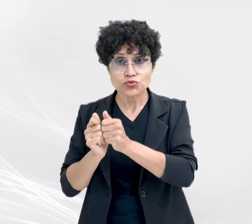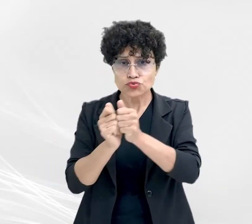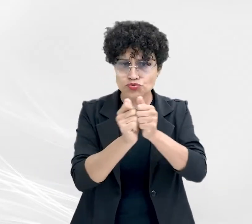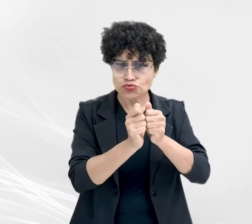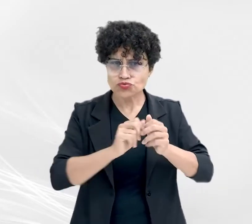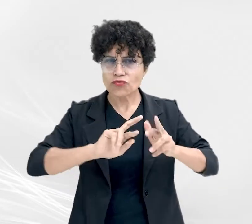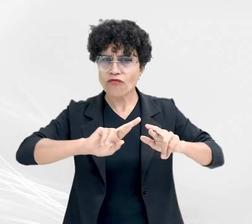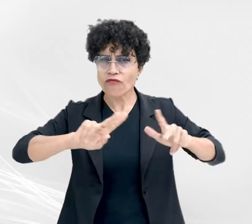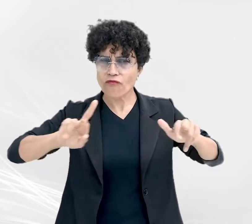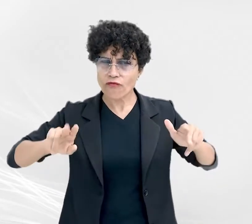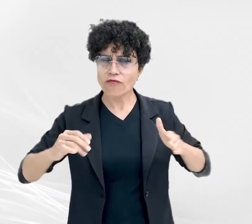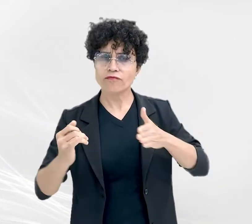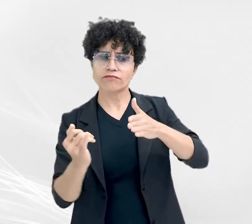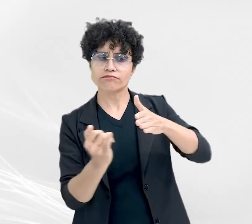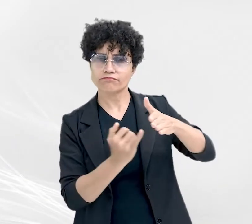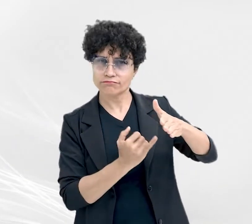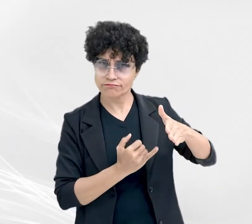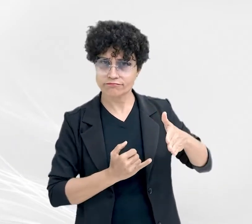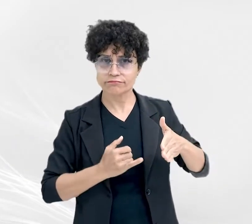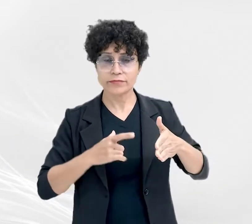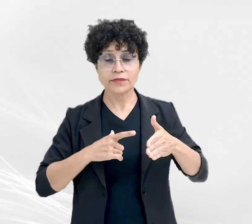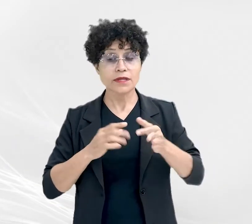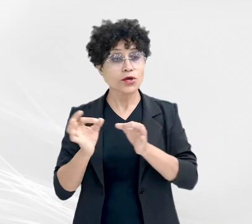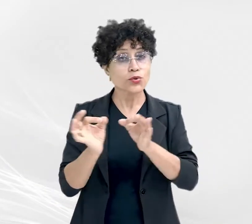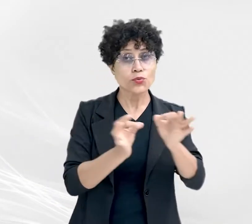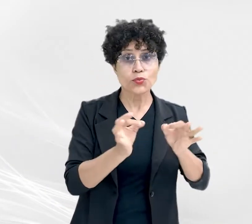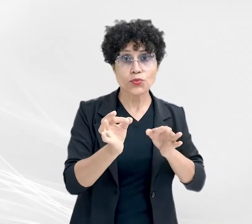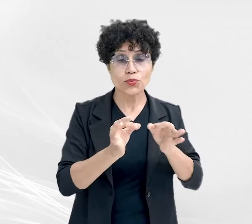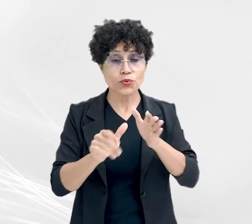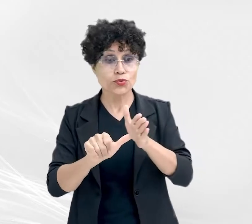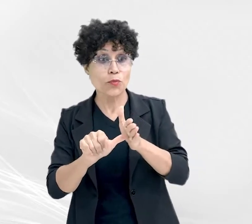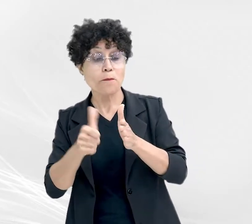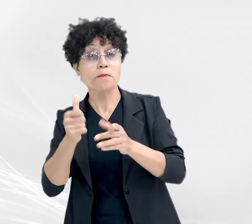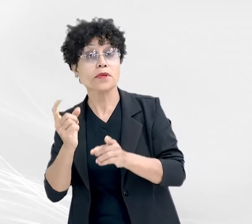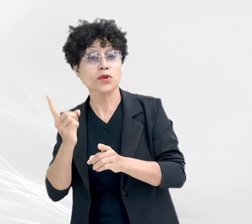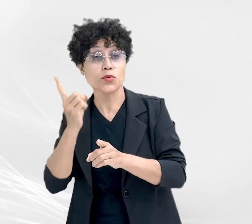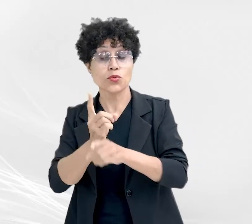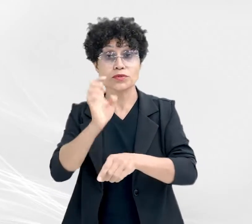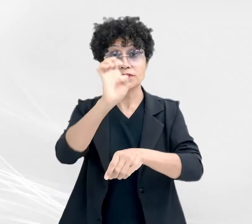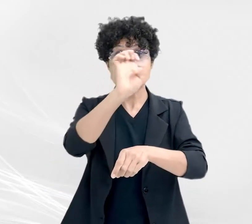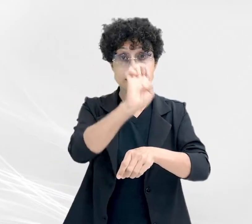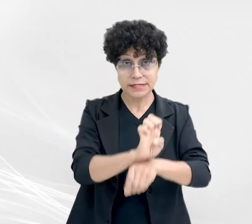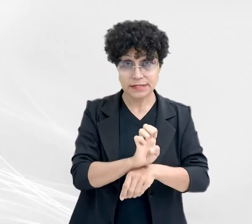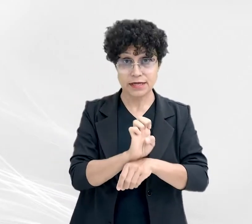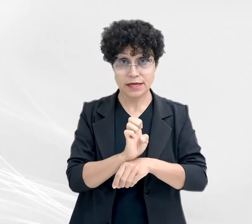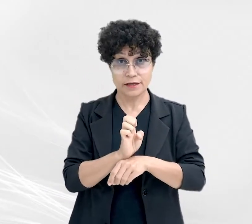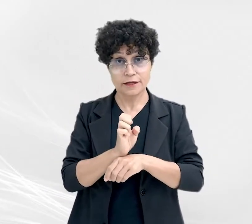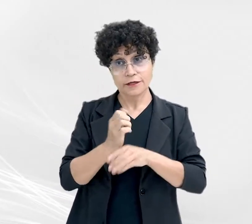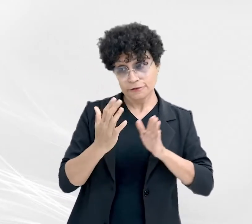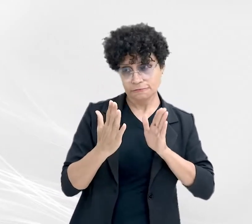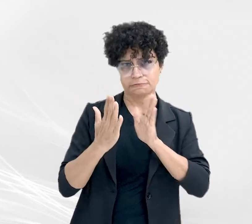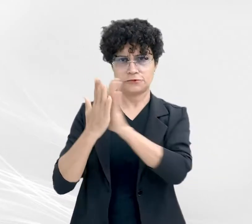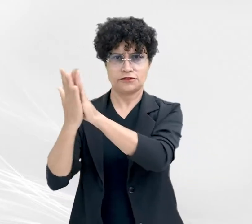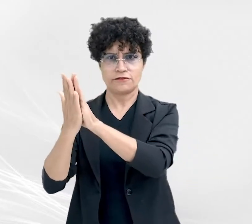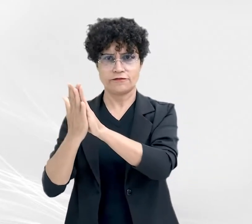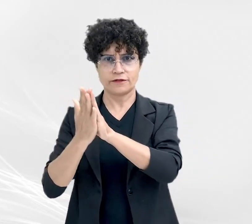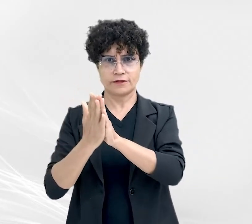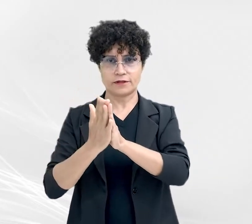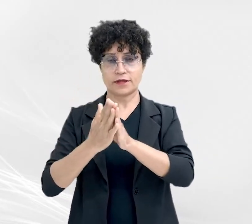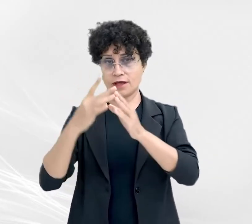com várias instituições, está organizando o primeiro encontro estadual de enfrentamento à violência contra